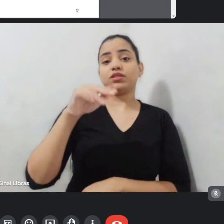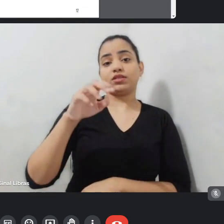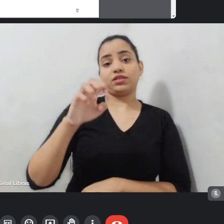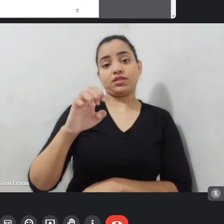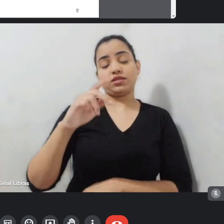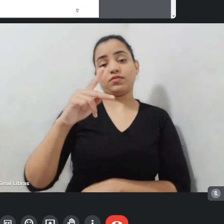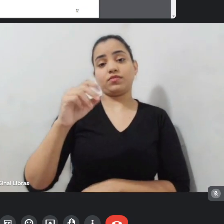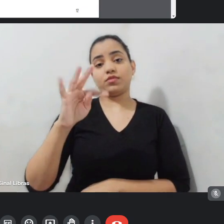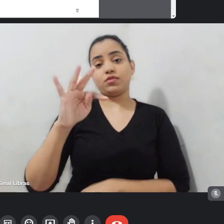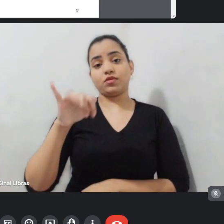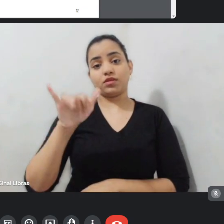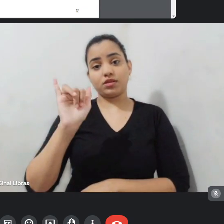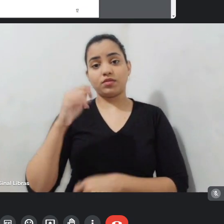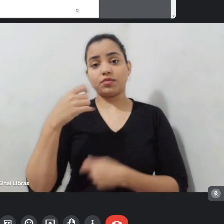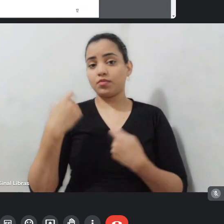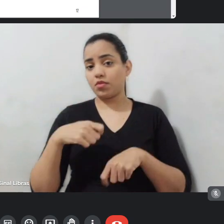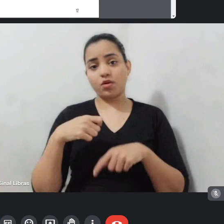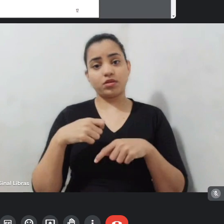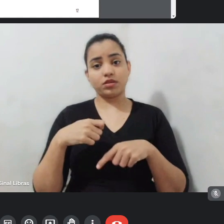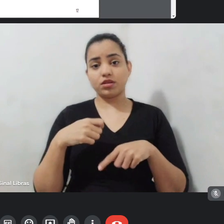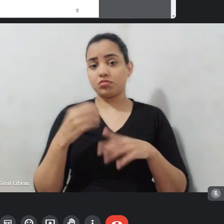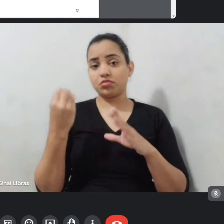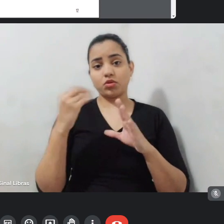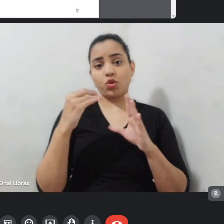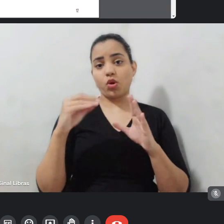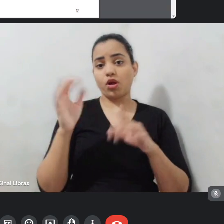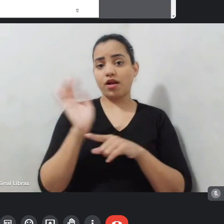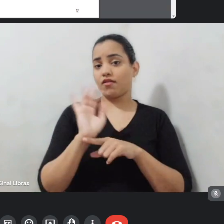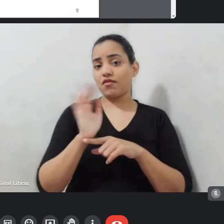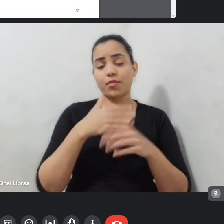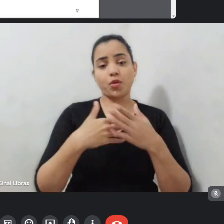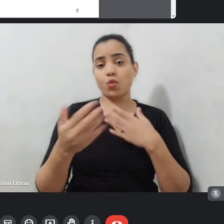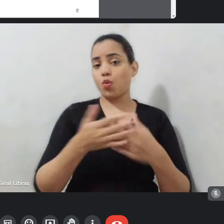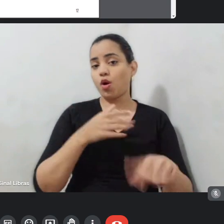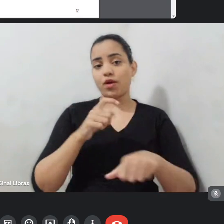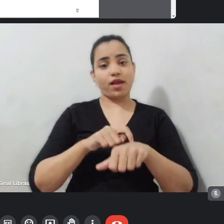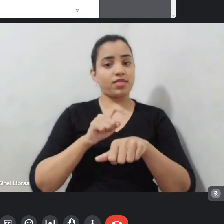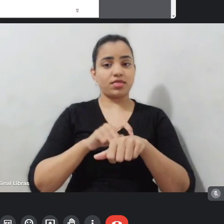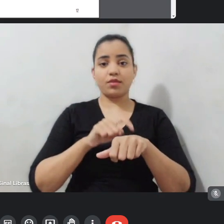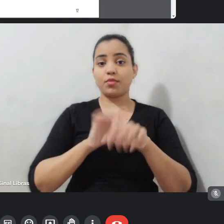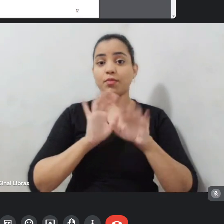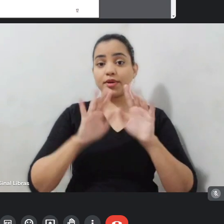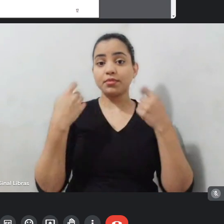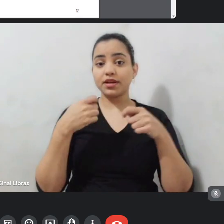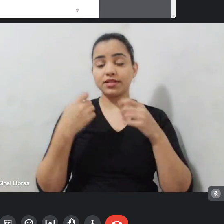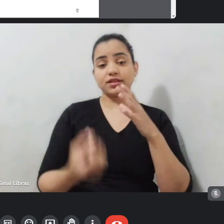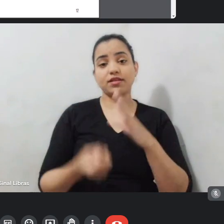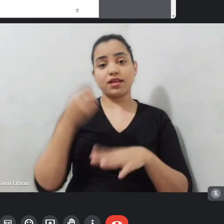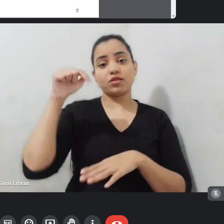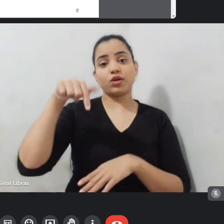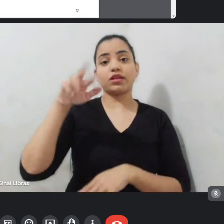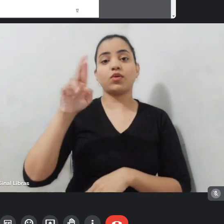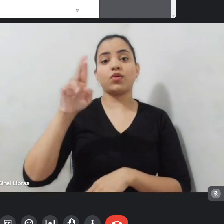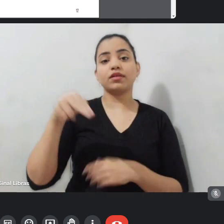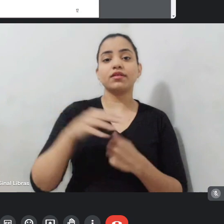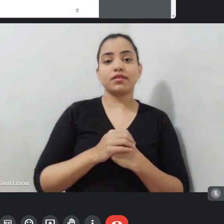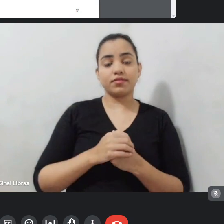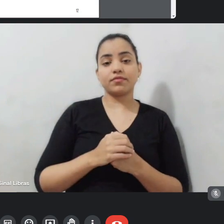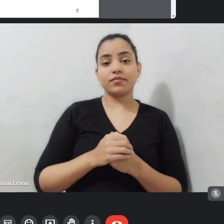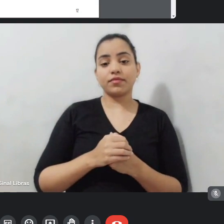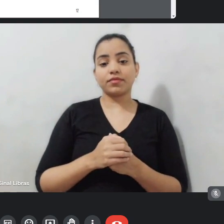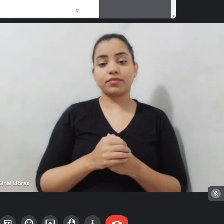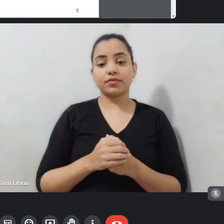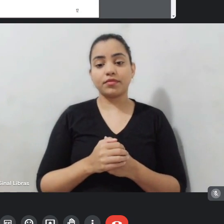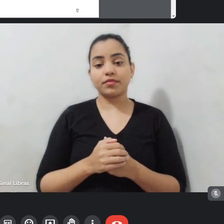tempo existente, desde que tenha sido produzido o nome grande ou não, tá bom? E aí, seria para ajudar o quê?